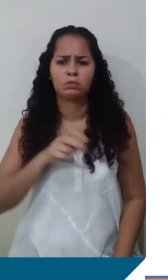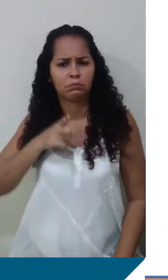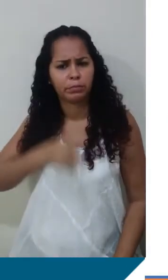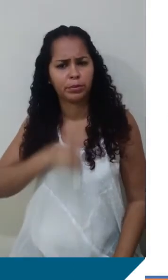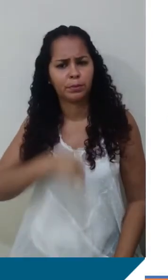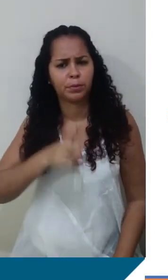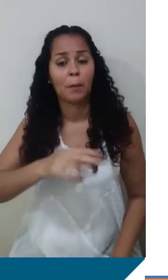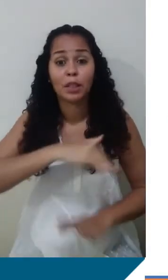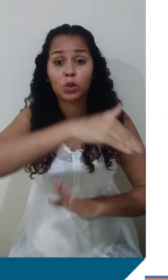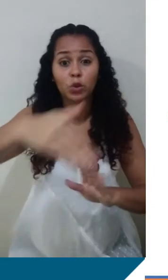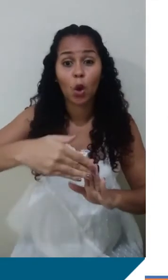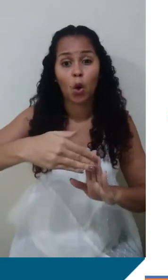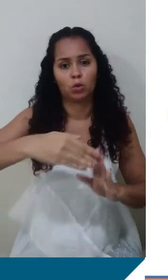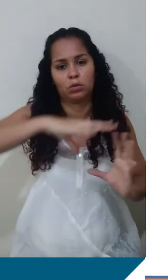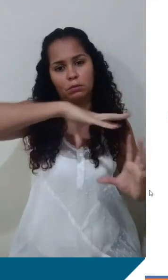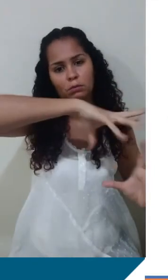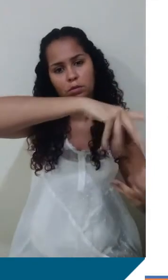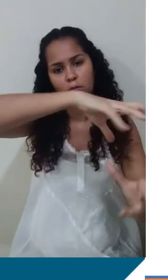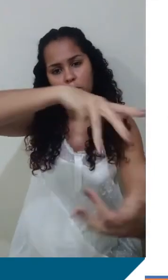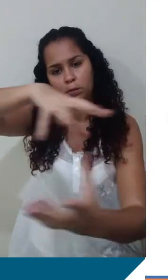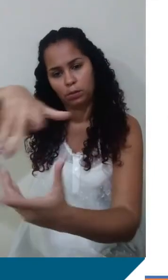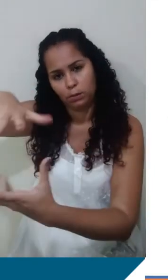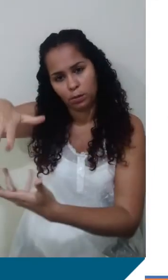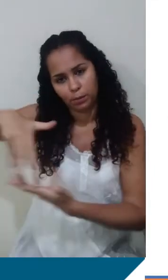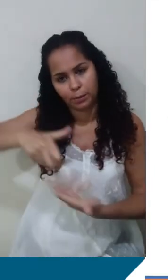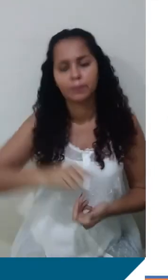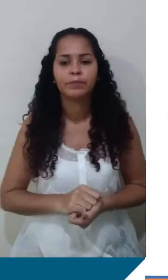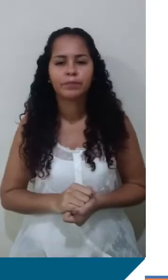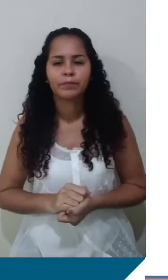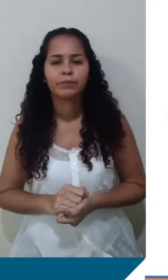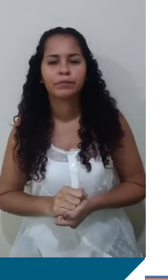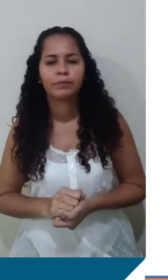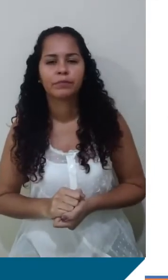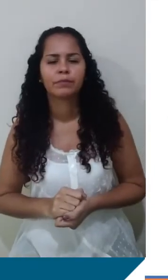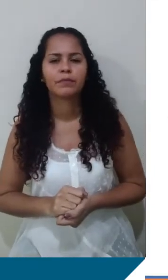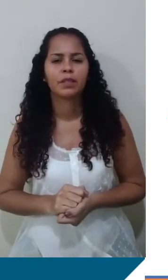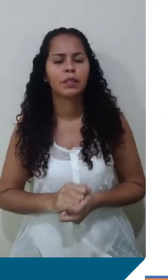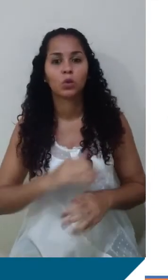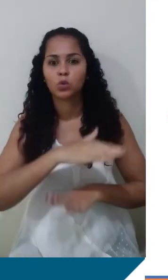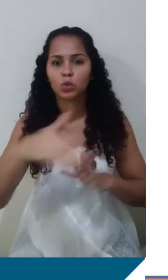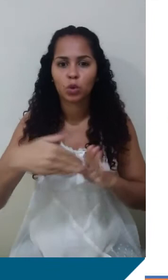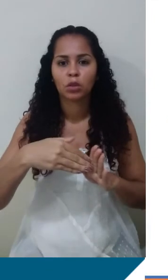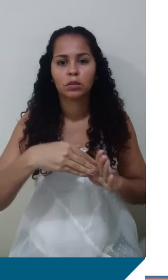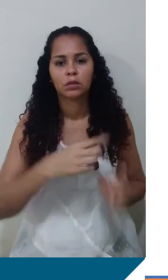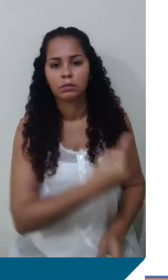mesmo sistema. Então, para todo mundo aqui que está fazendo a voltinha, está dando ali,